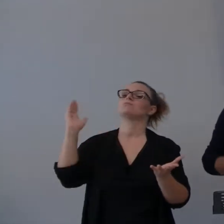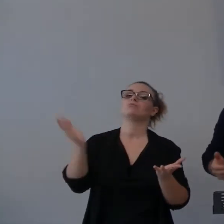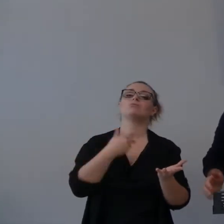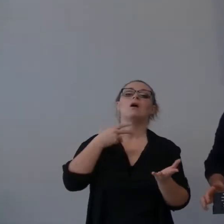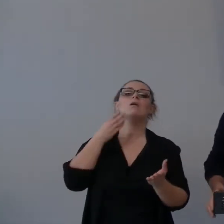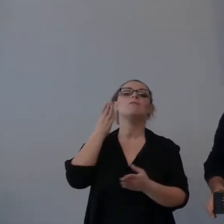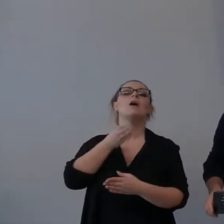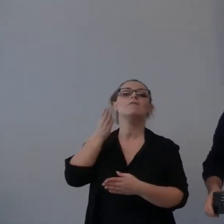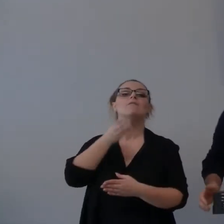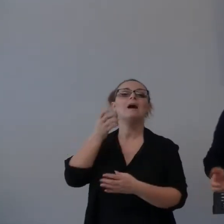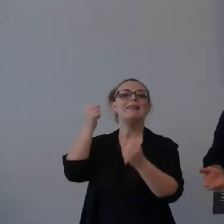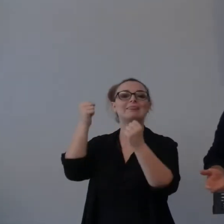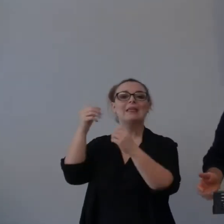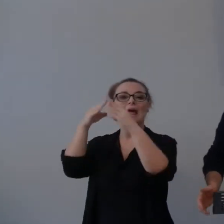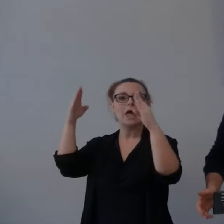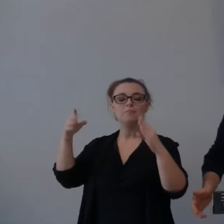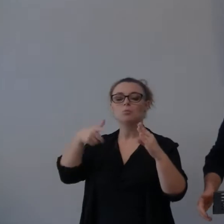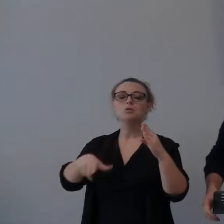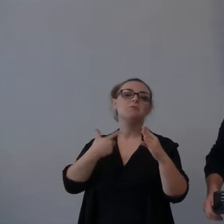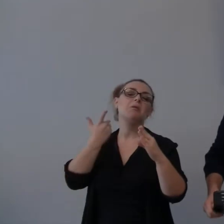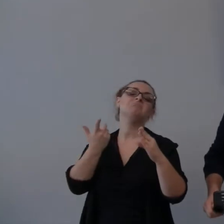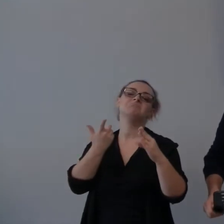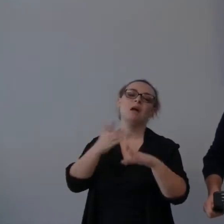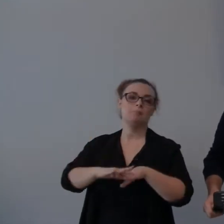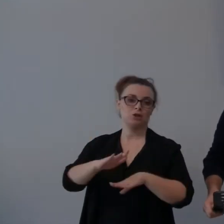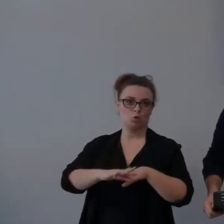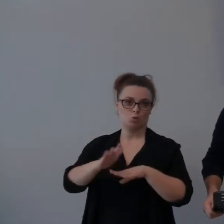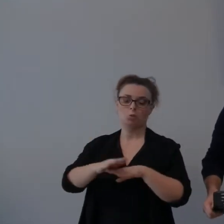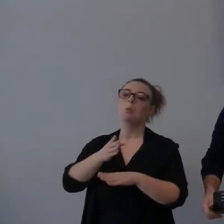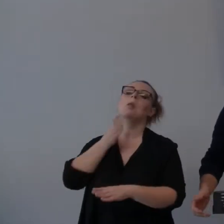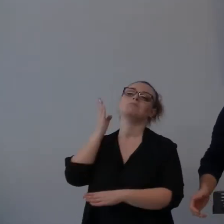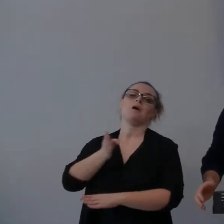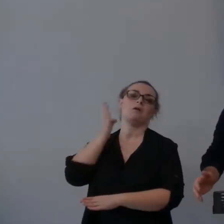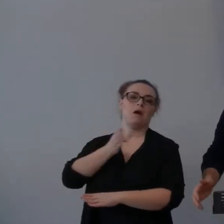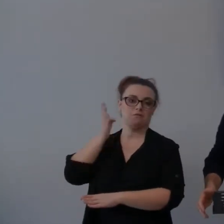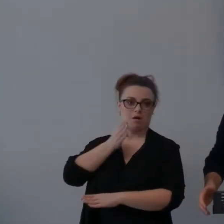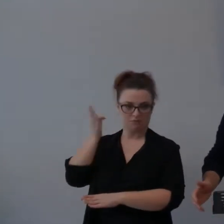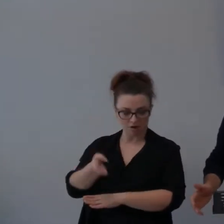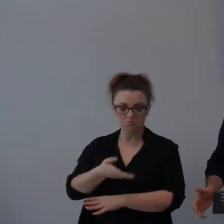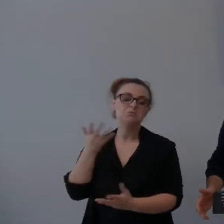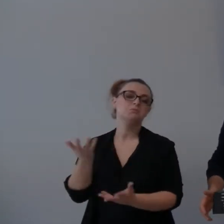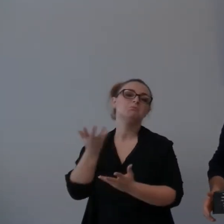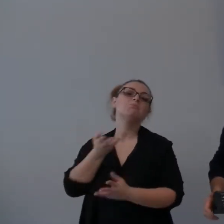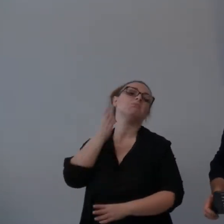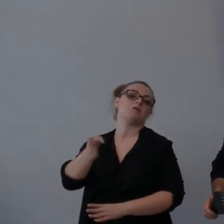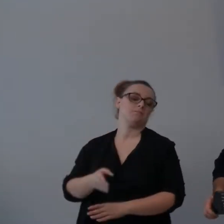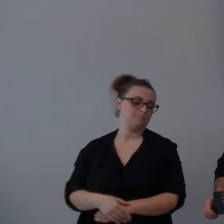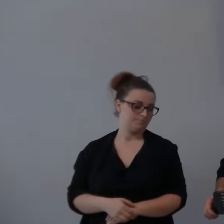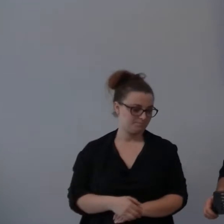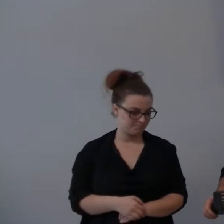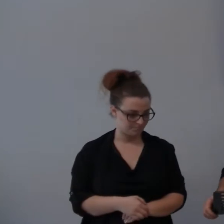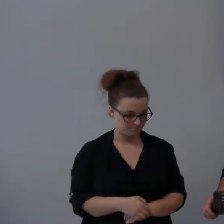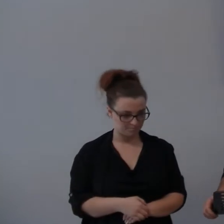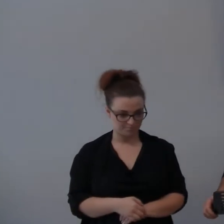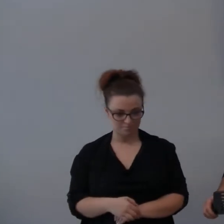si è sempre fatto così, era abitudine ormai di questa popolazione andare al Tempio e quindi si andava al Tempio. Bisogna